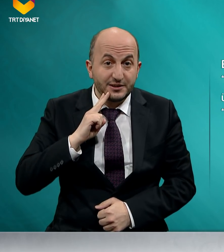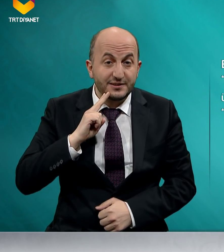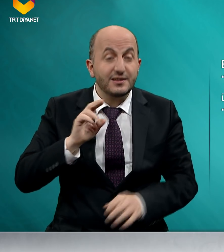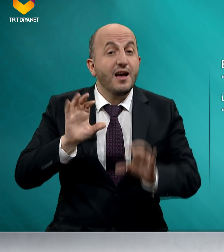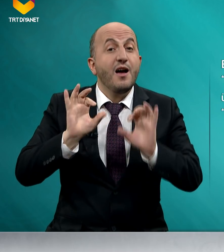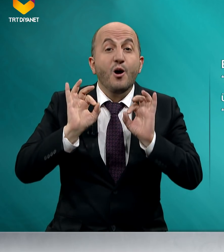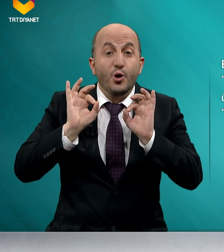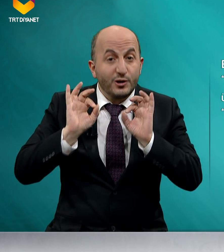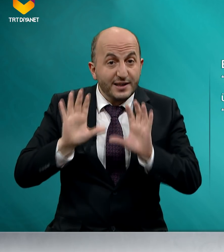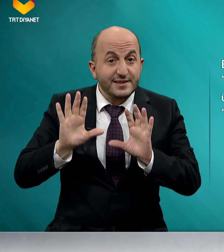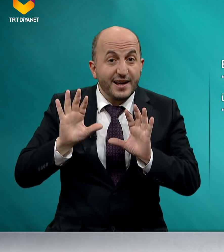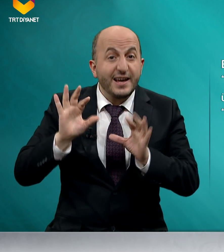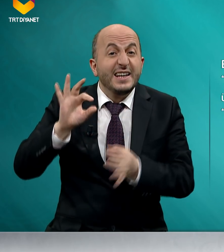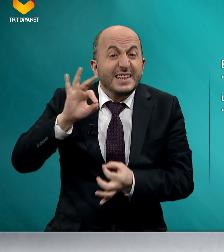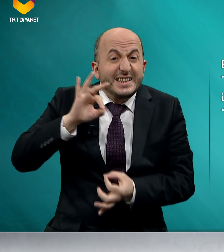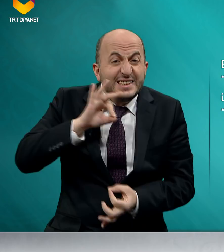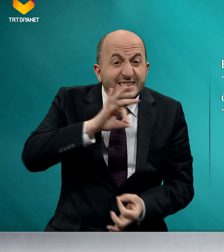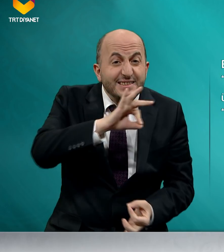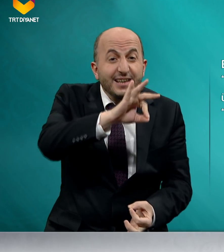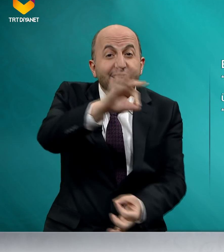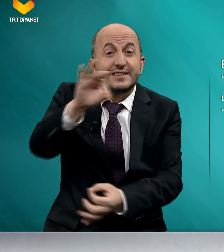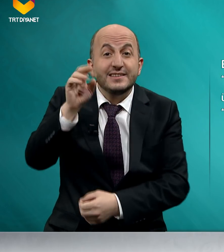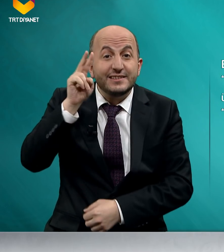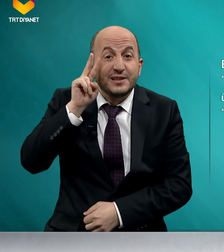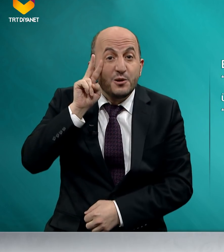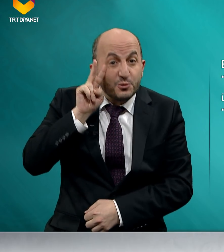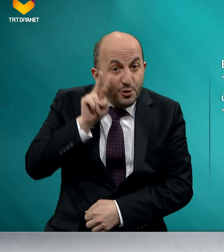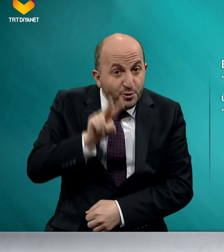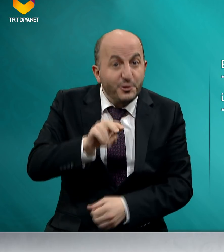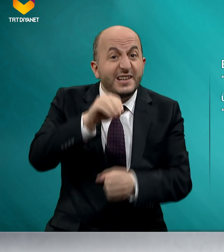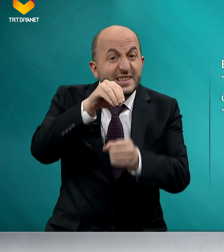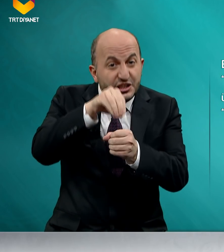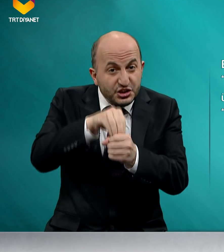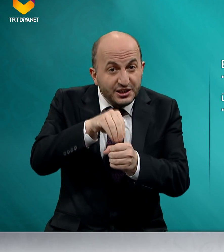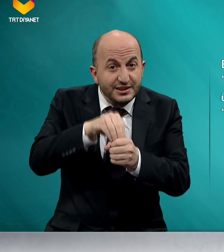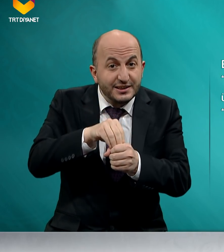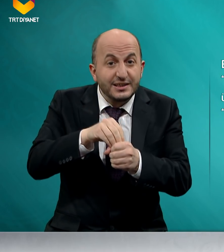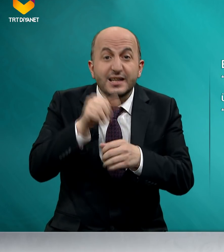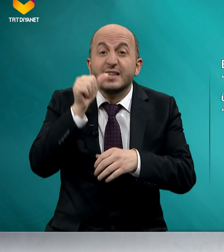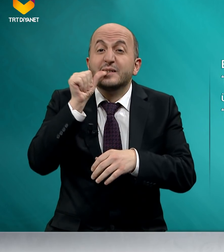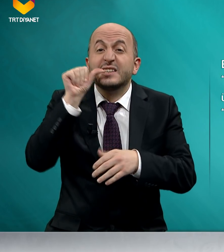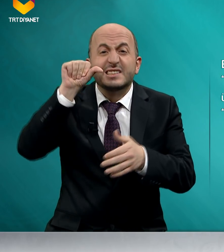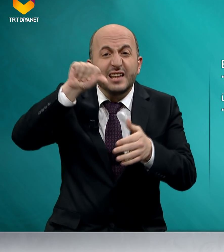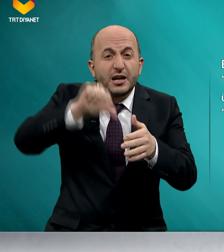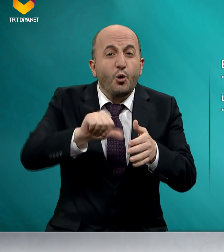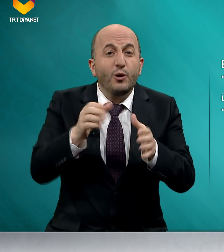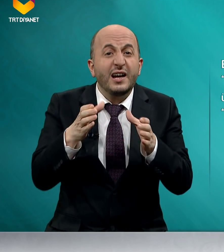öyleyse insanların görmeleri için ıslak olan